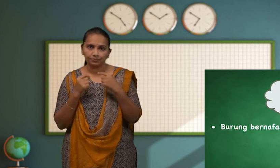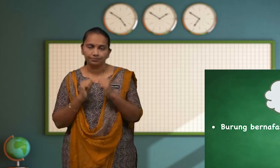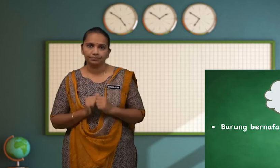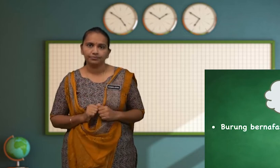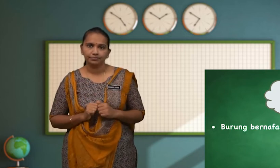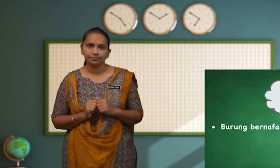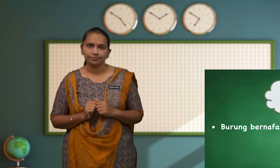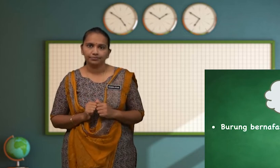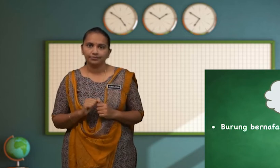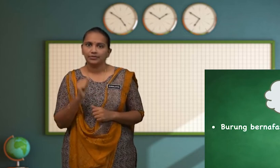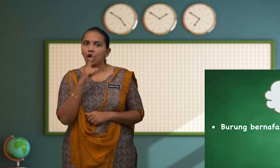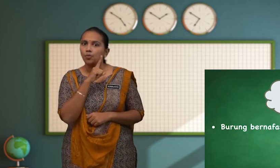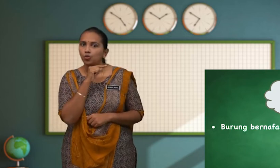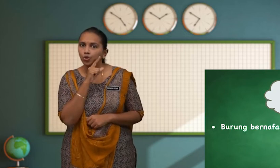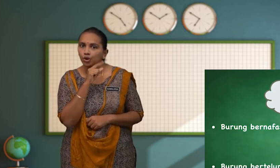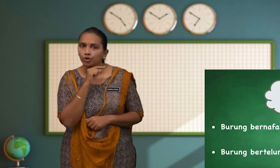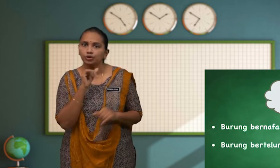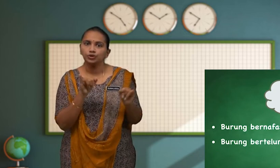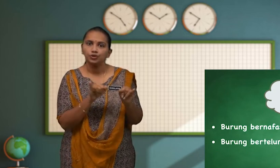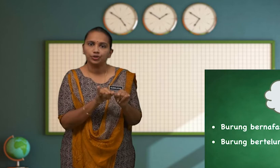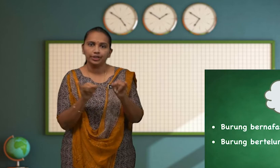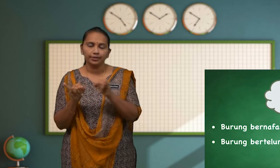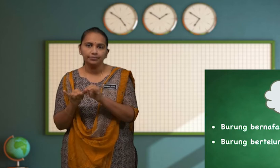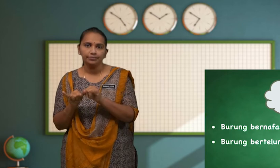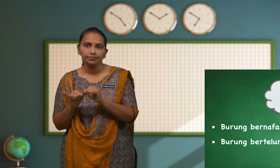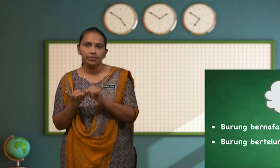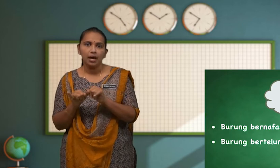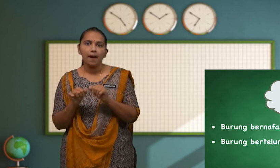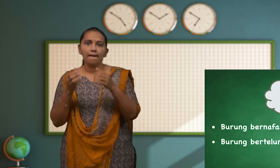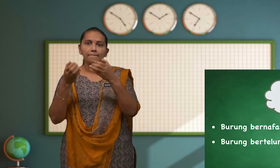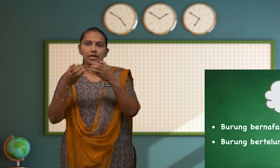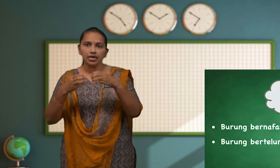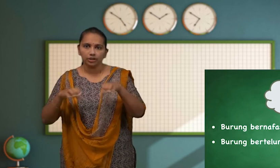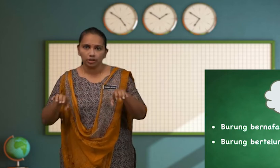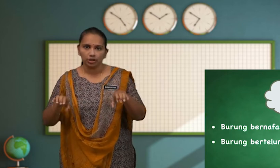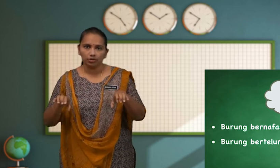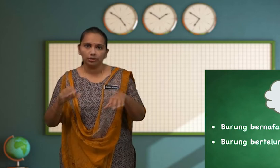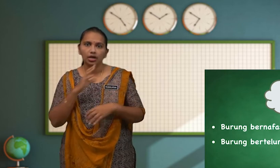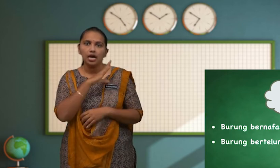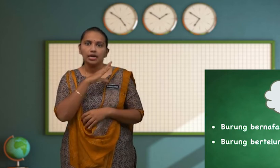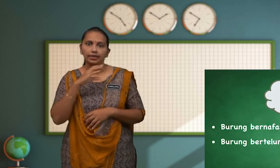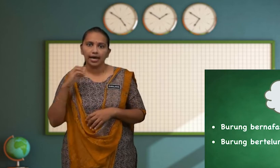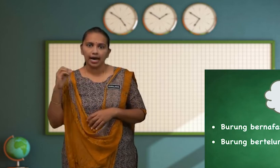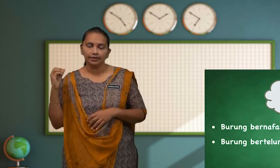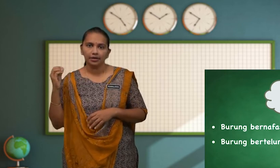Burung Juga Bertelur Dan